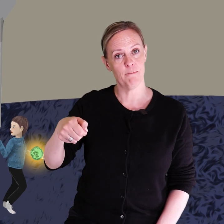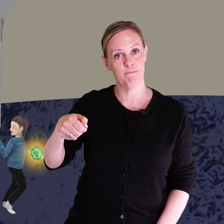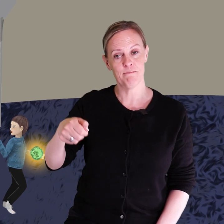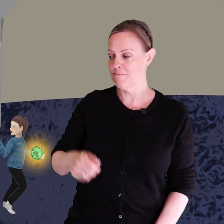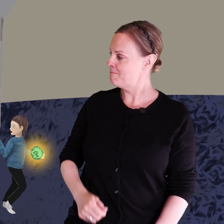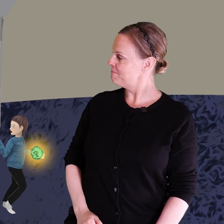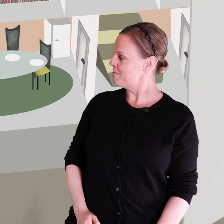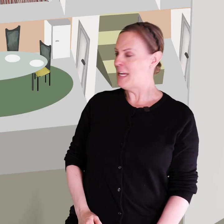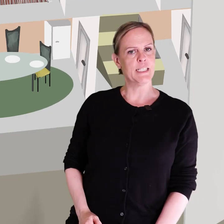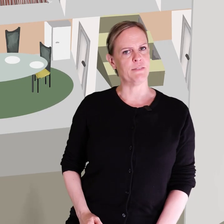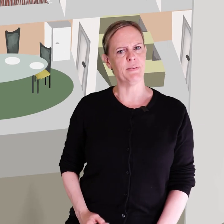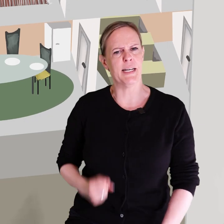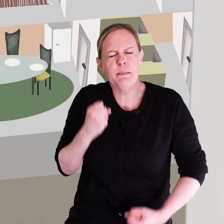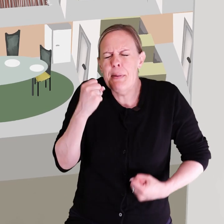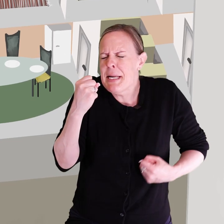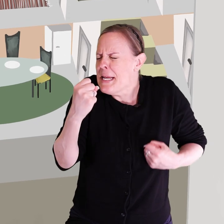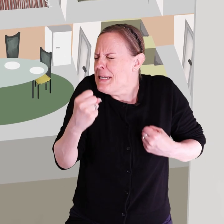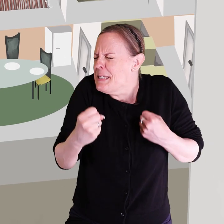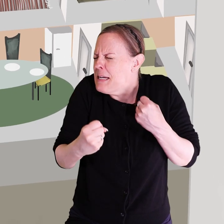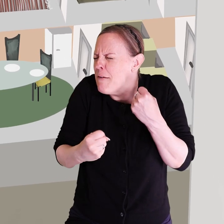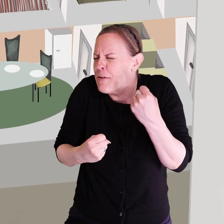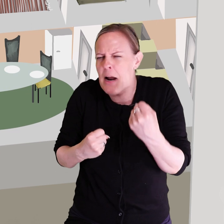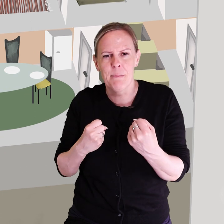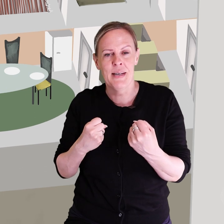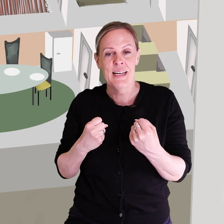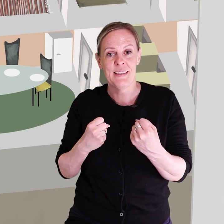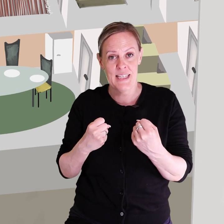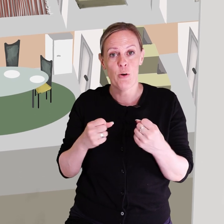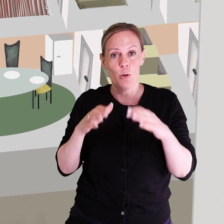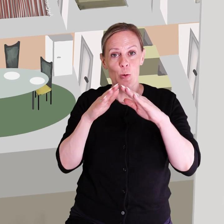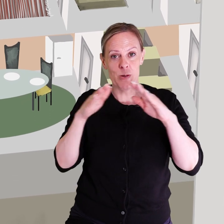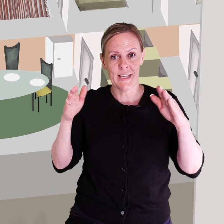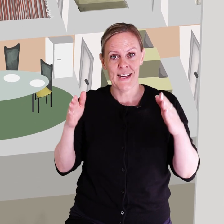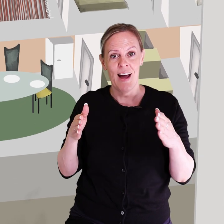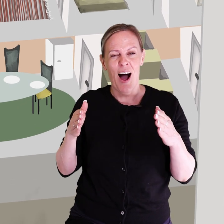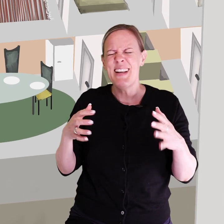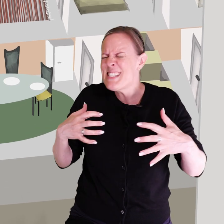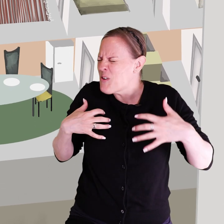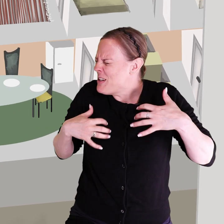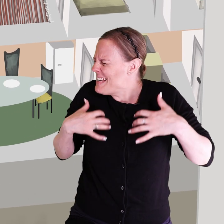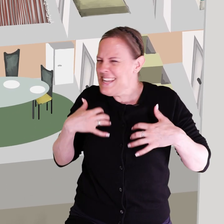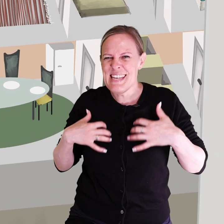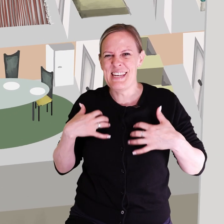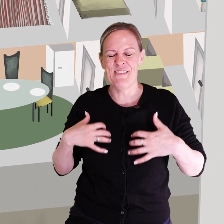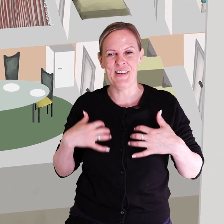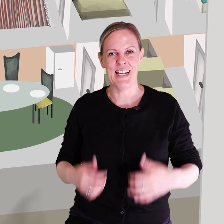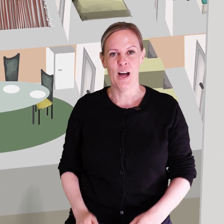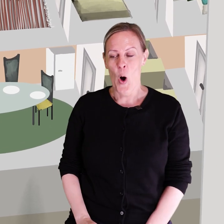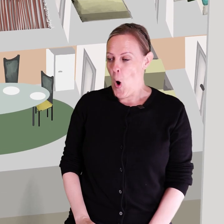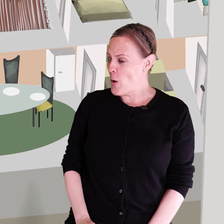Svantan springer fram till dockhuset. Han är så ivrig. Och